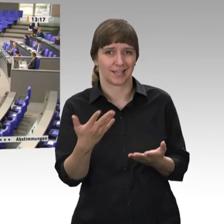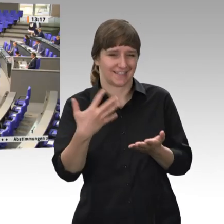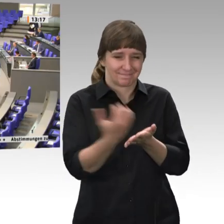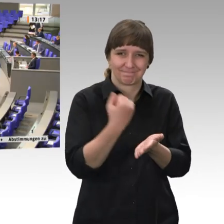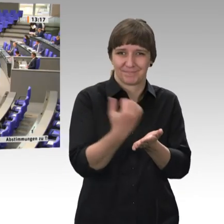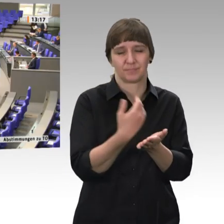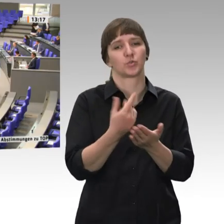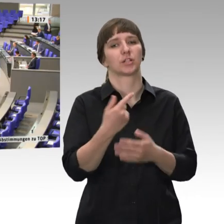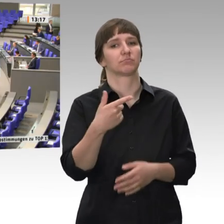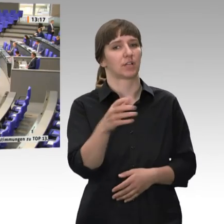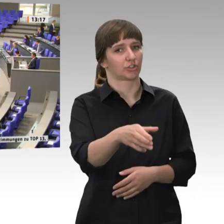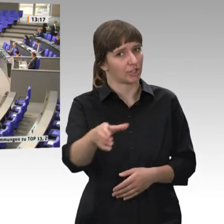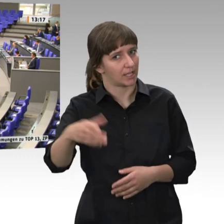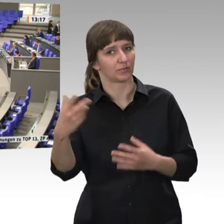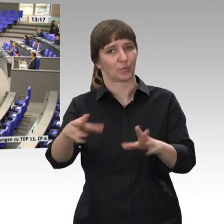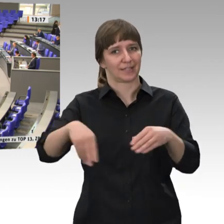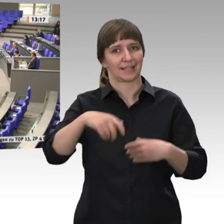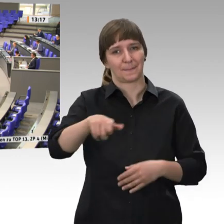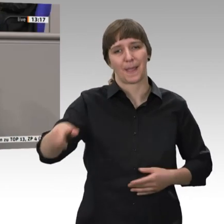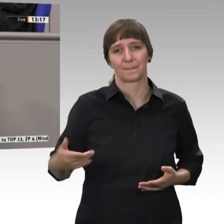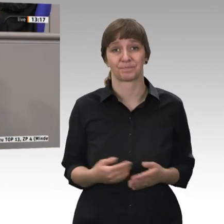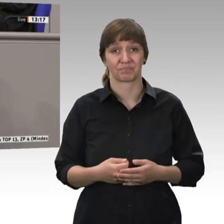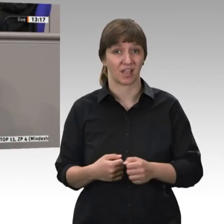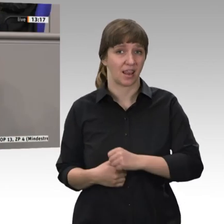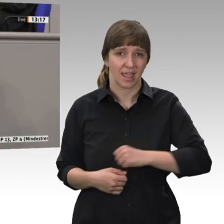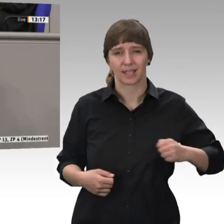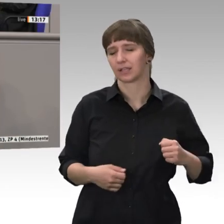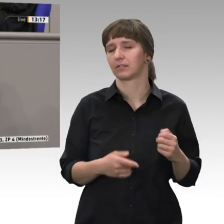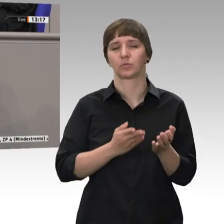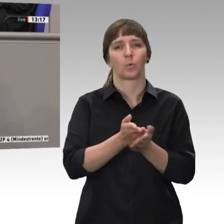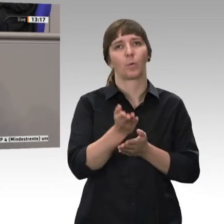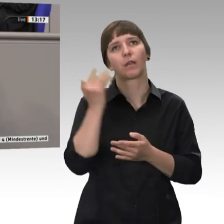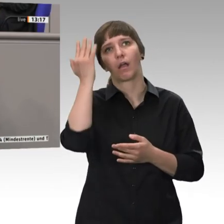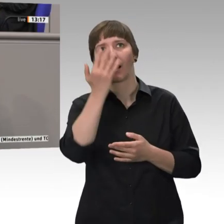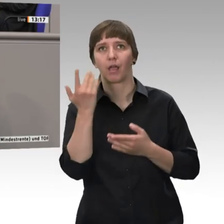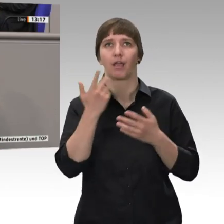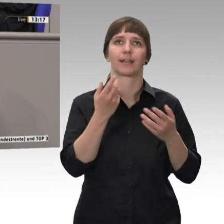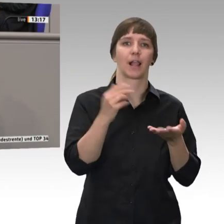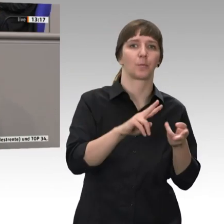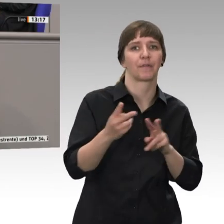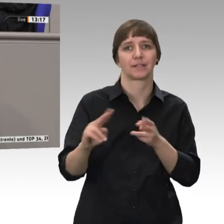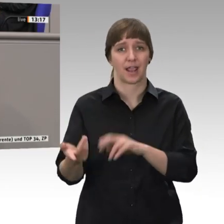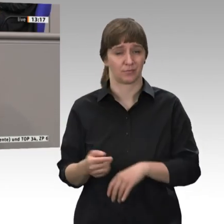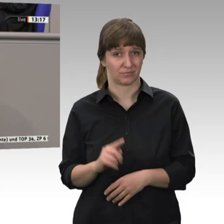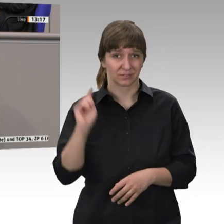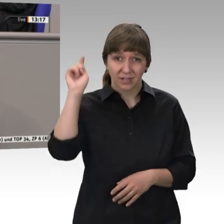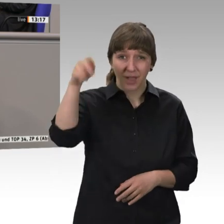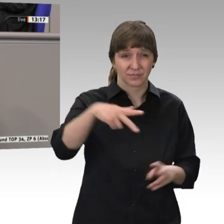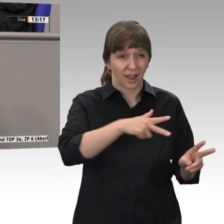Unternehmern. Sie als Linke denken jedoch wieder nur an linke Umverteilung. Draußen stirbt der Mittelstand, und Sie treten noch nach, indem Sie die